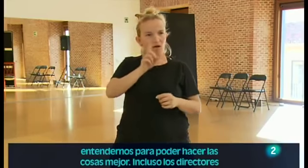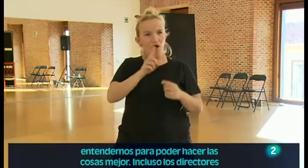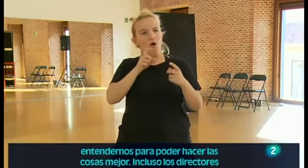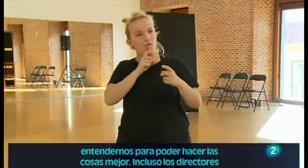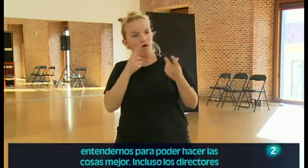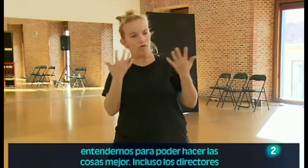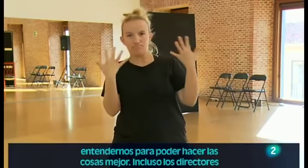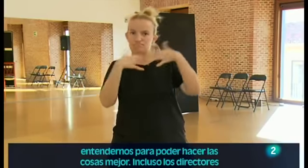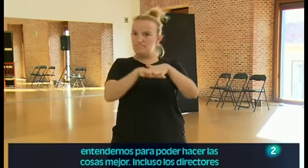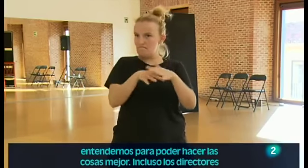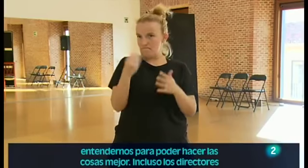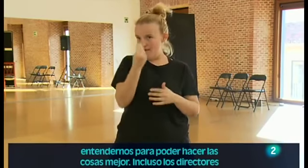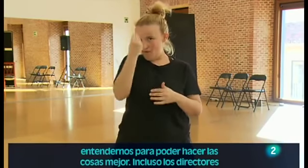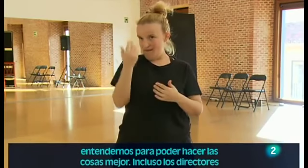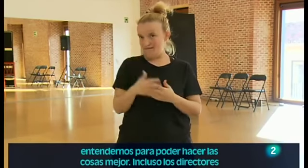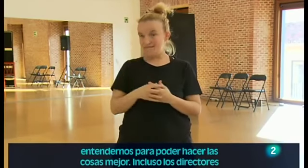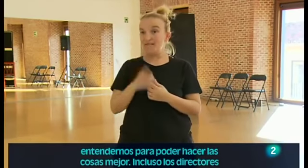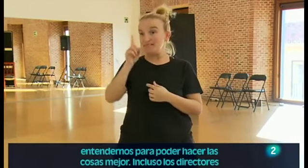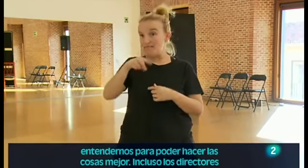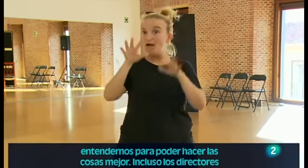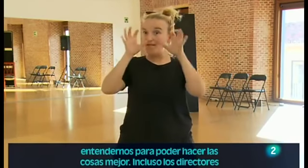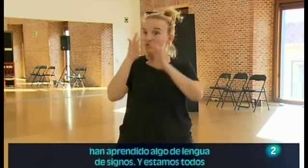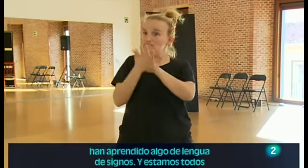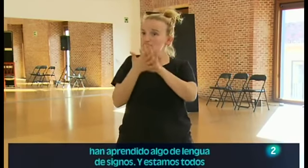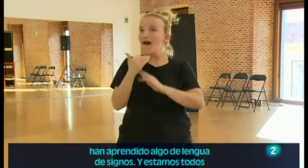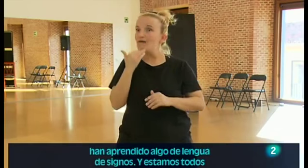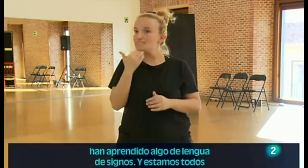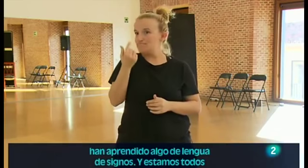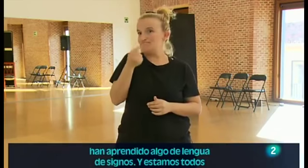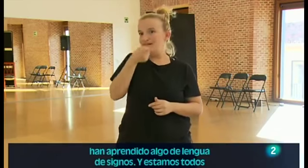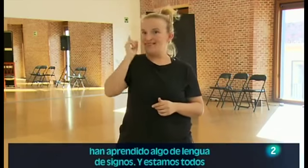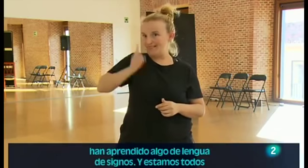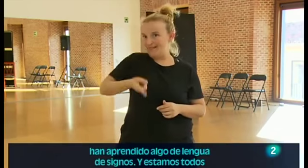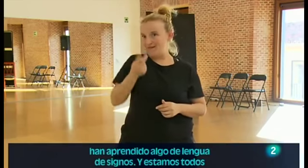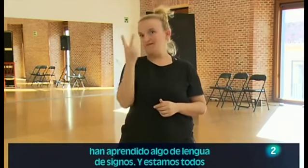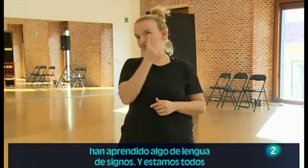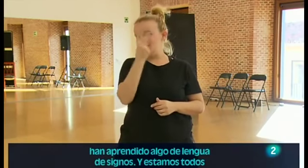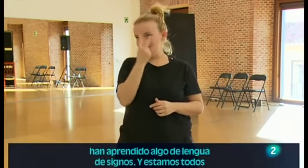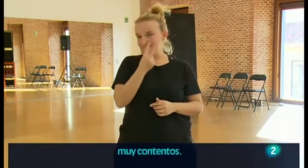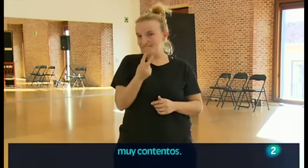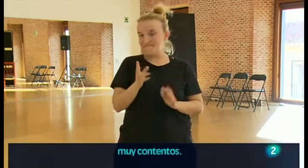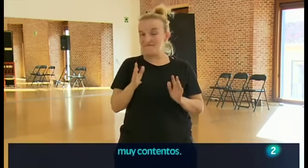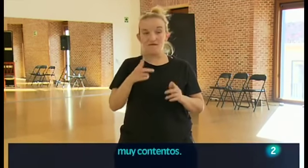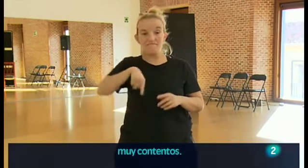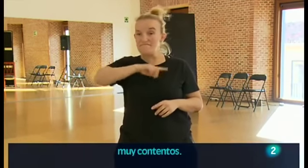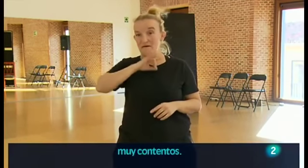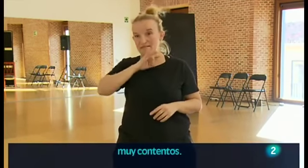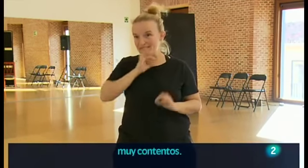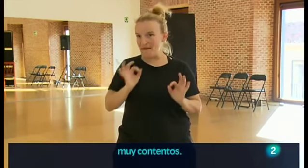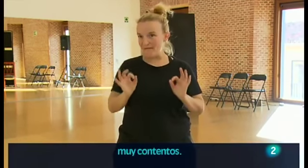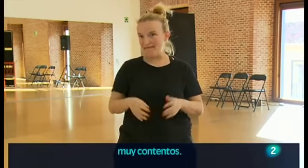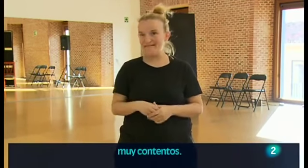entendernos para poder hacer las cosas mejor. Incluso los directores han aprendido algo de lengua de signos y estamos todos muy contentos.